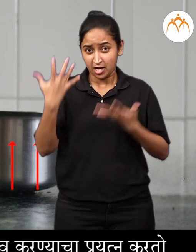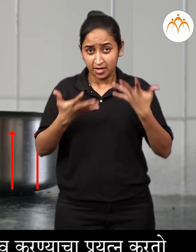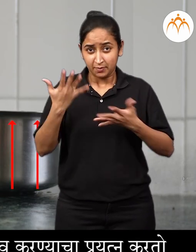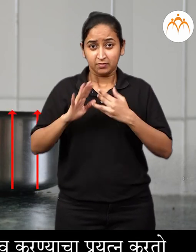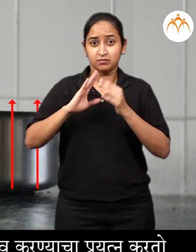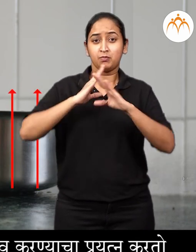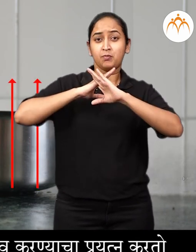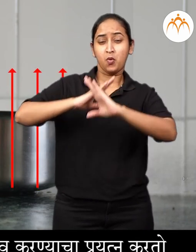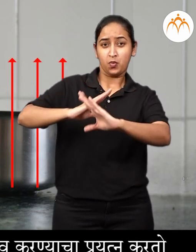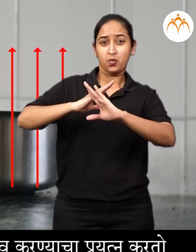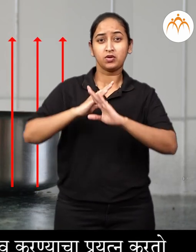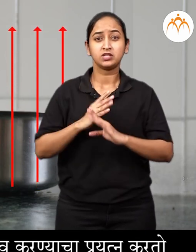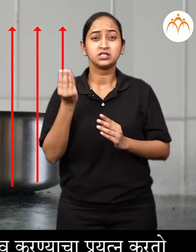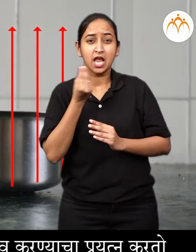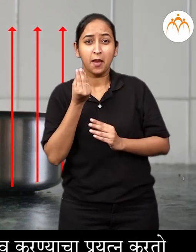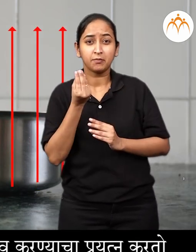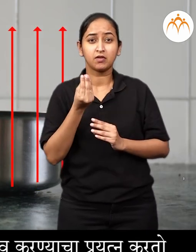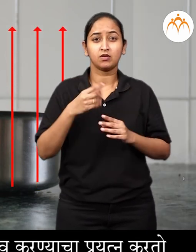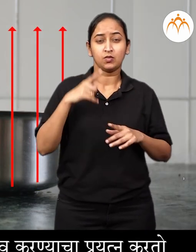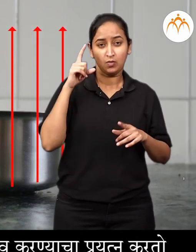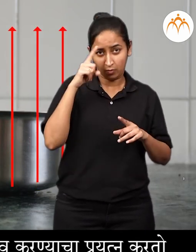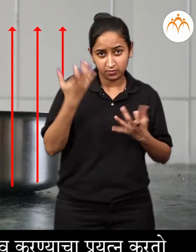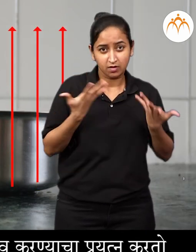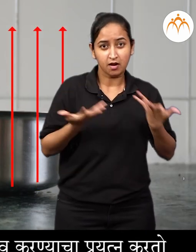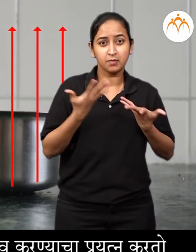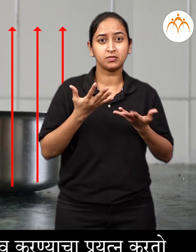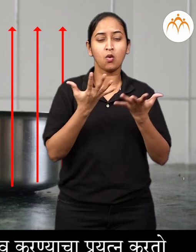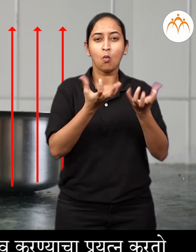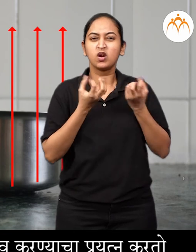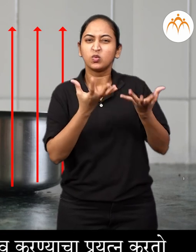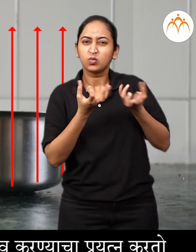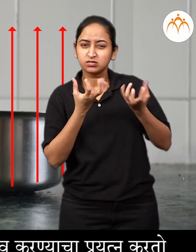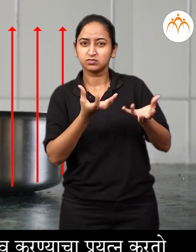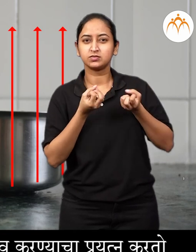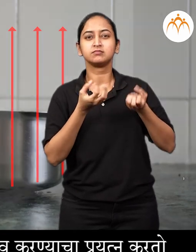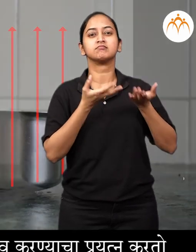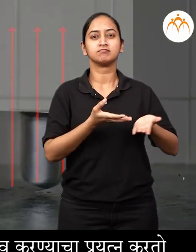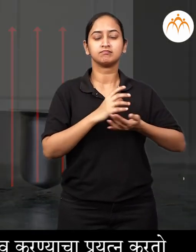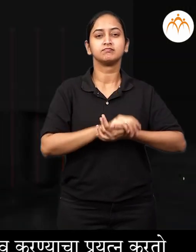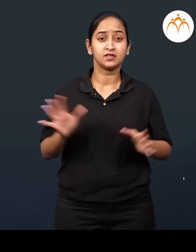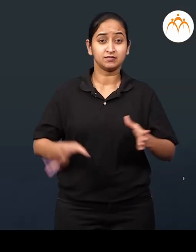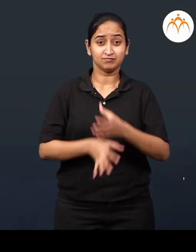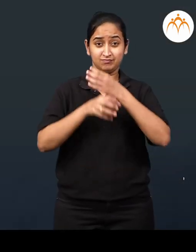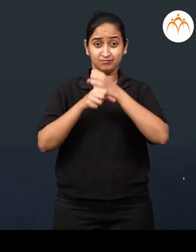पसुन बचाव करनेचा प्रहतन करतो तर काही वेडा ती मिलवनेचा प्रहतन करतो साराउश,